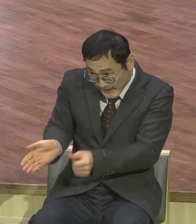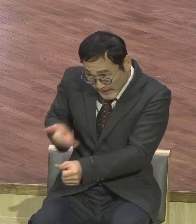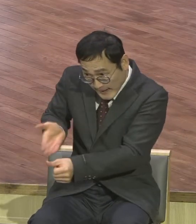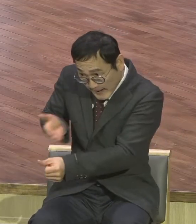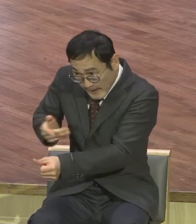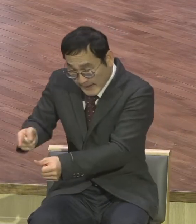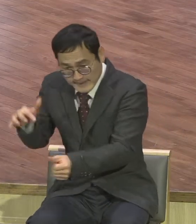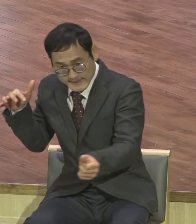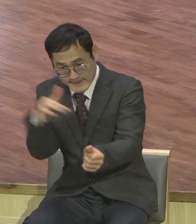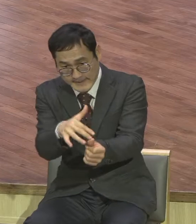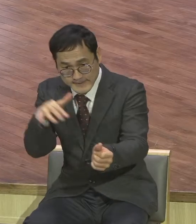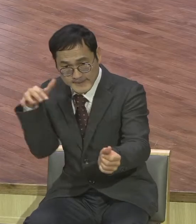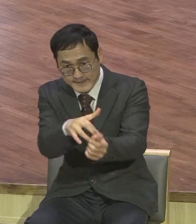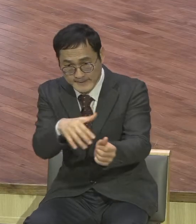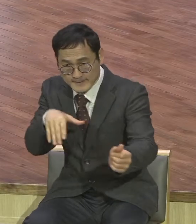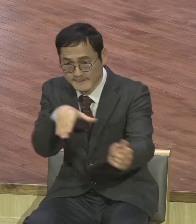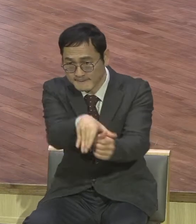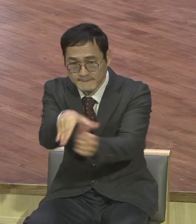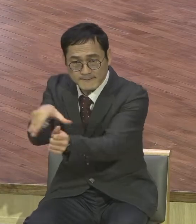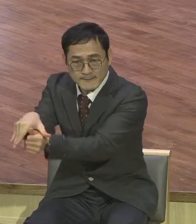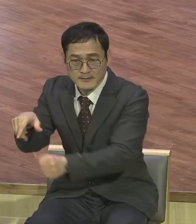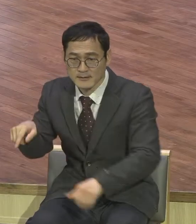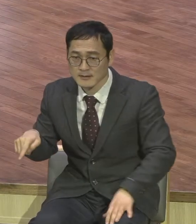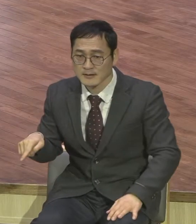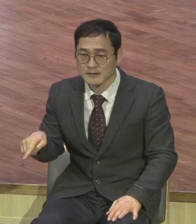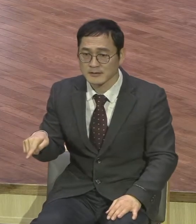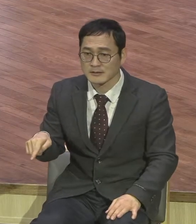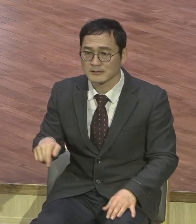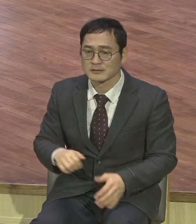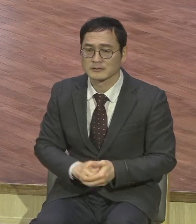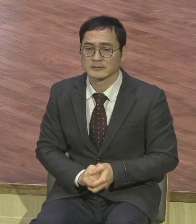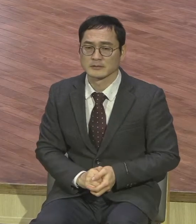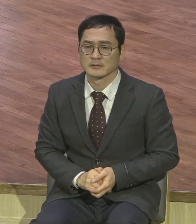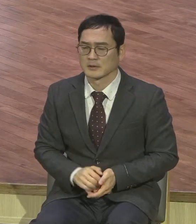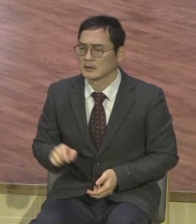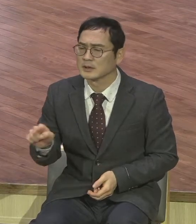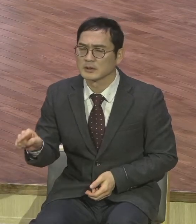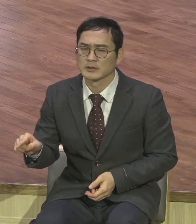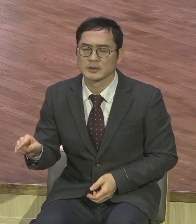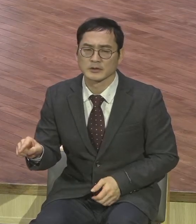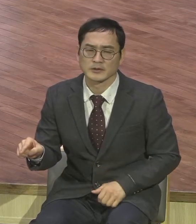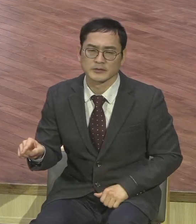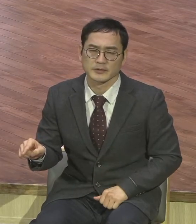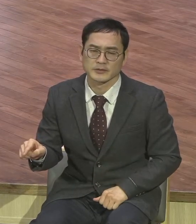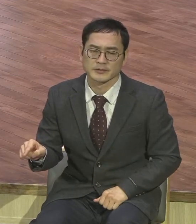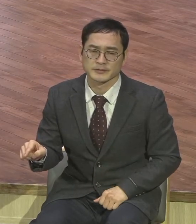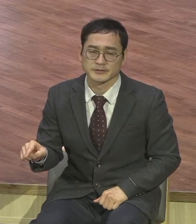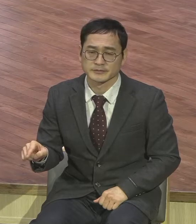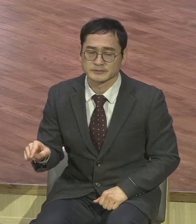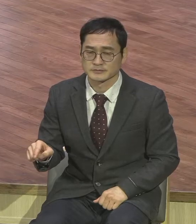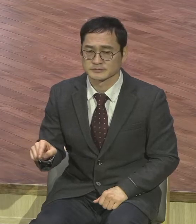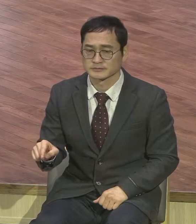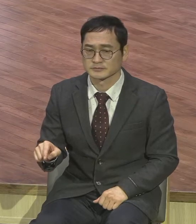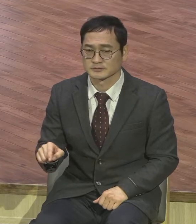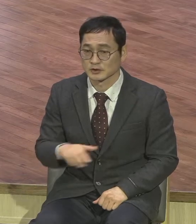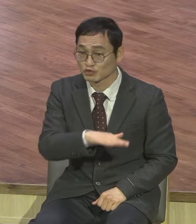다 무너뜨립니다 그래서 모든 문제사건 모든 만남을 영적 성장을 이루는 기회로